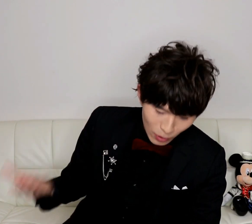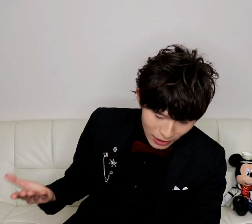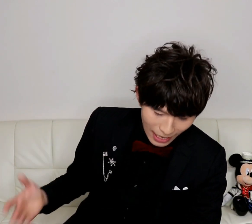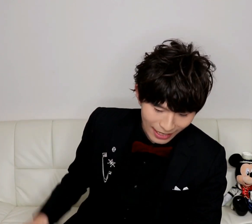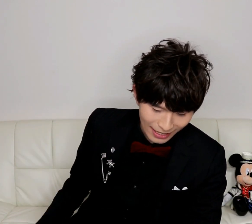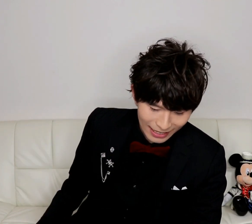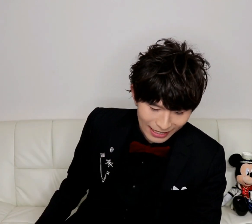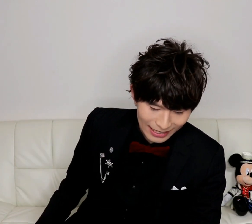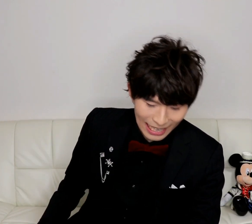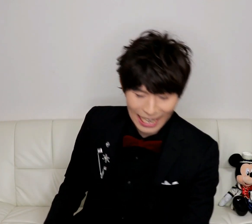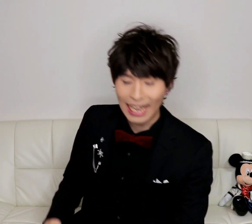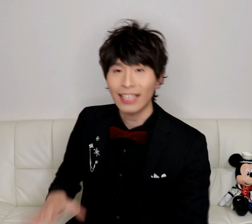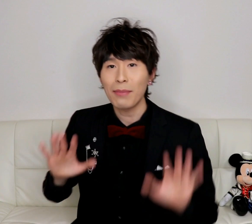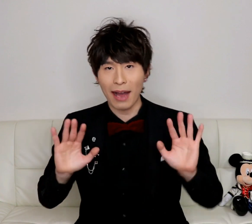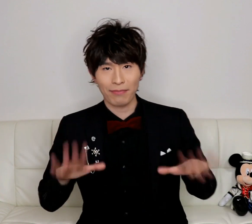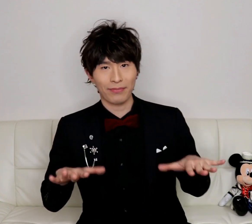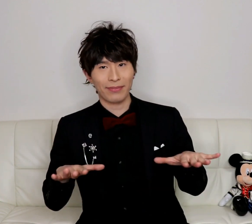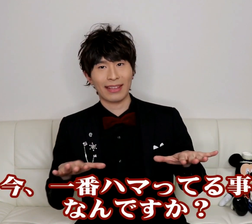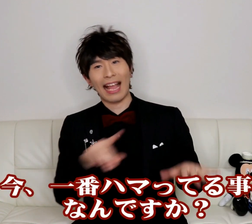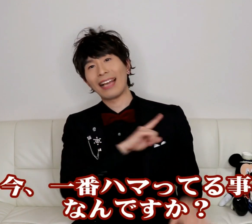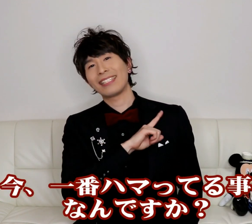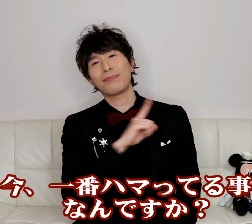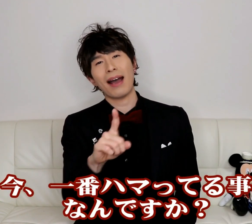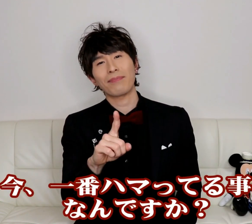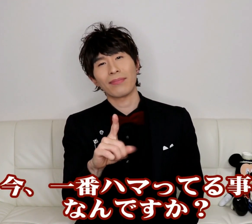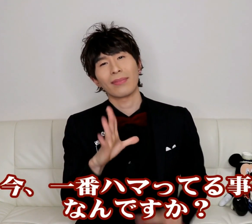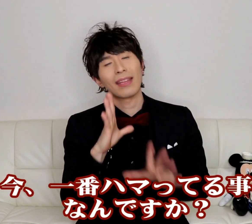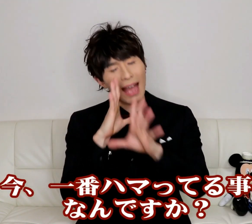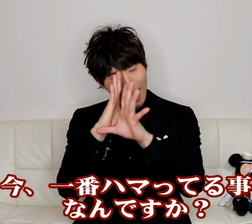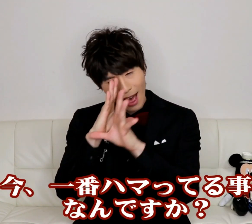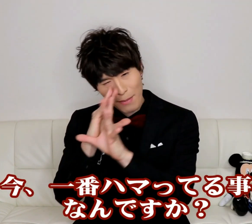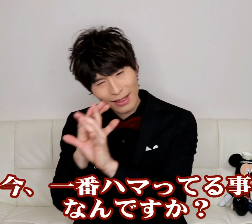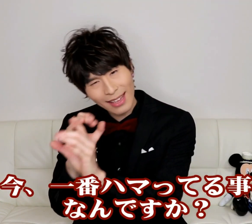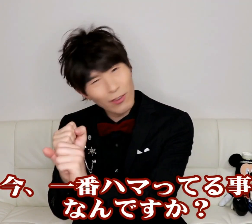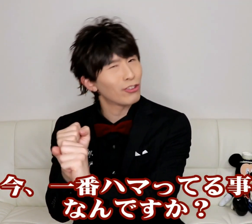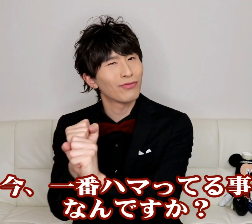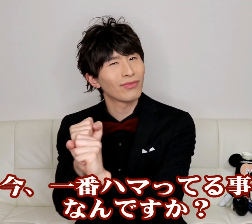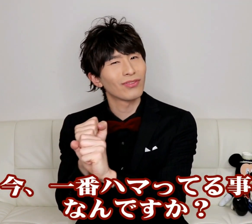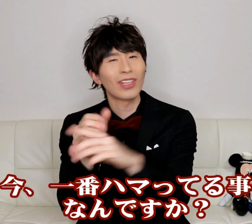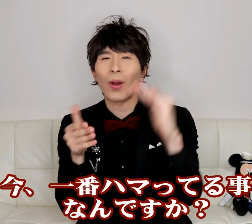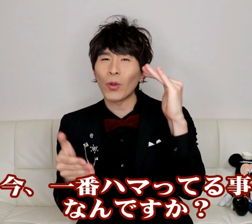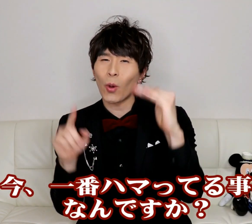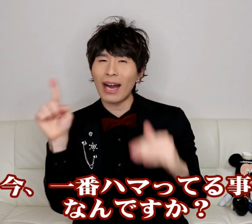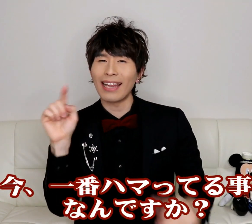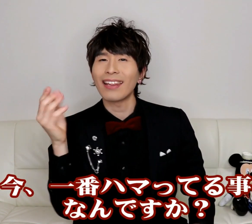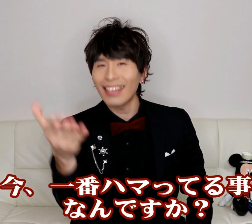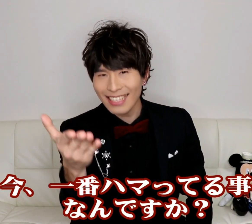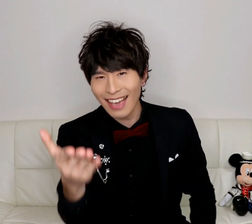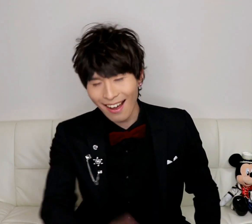そしてえー今一番ハマってることは何ですか